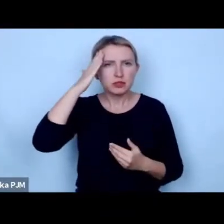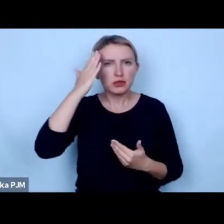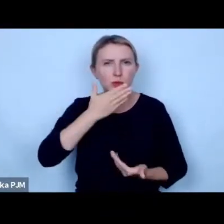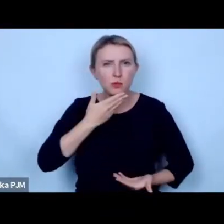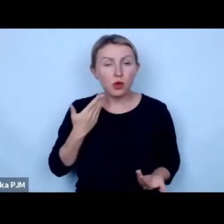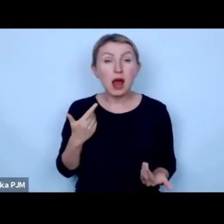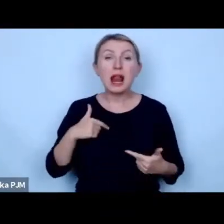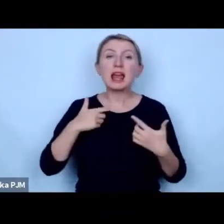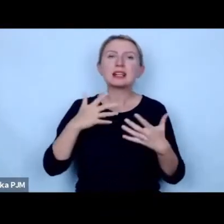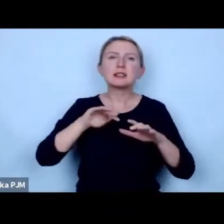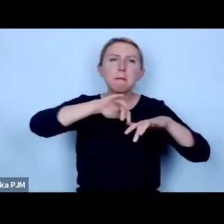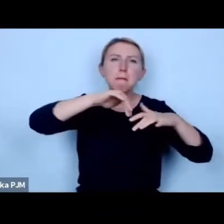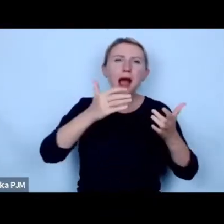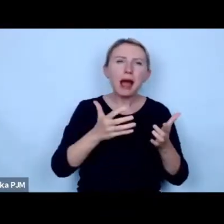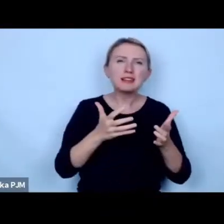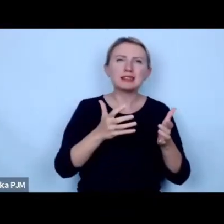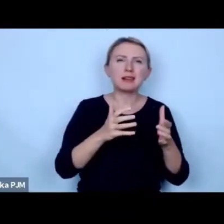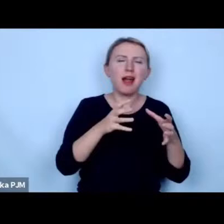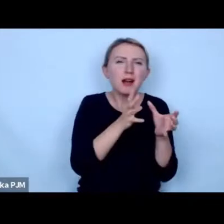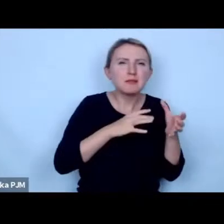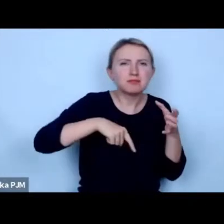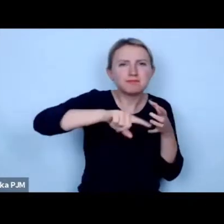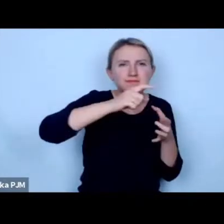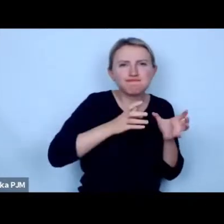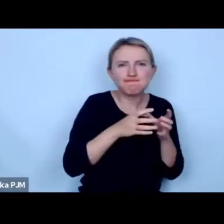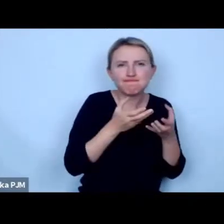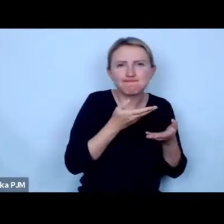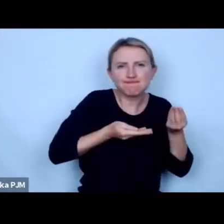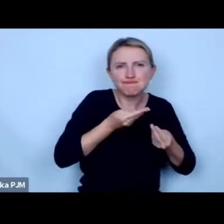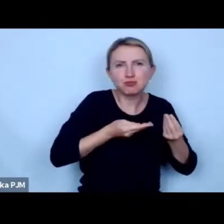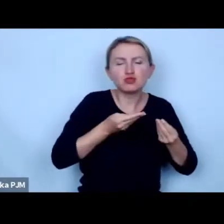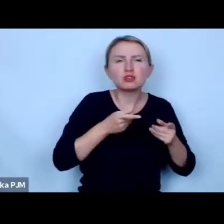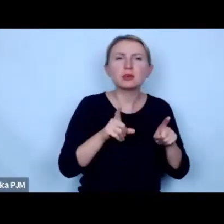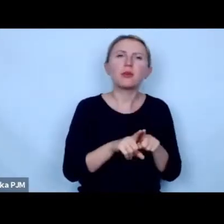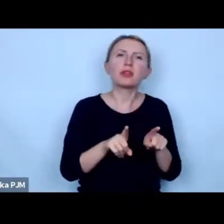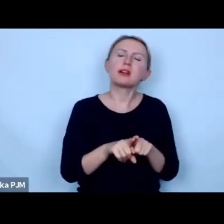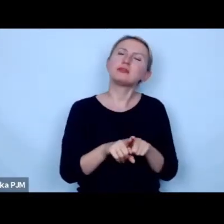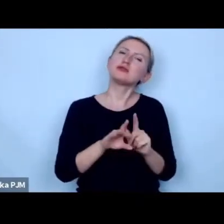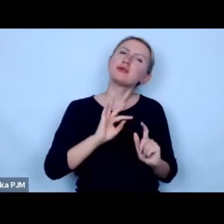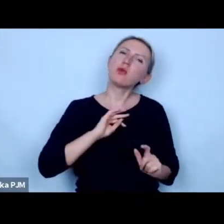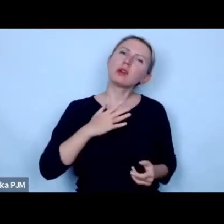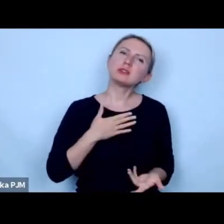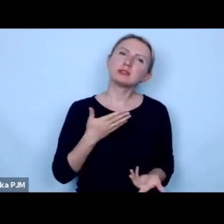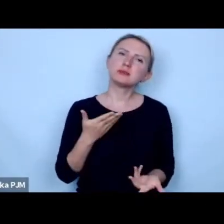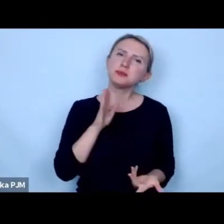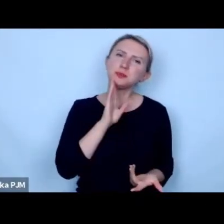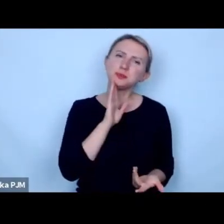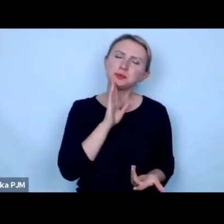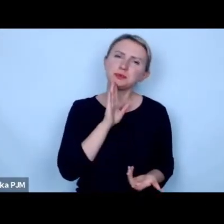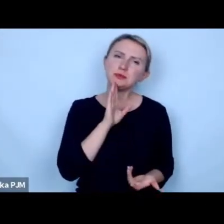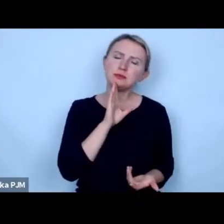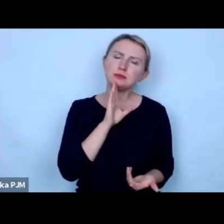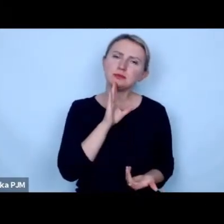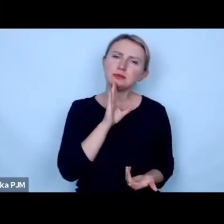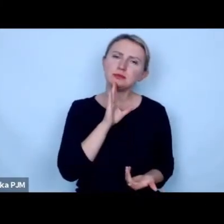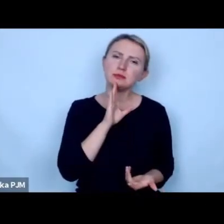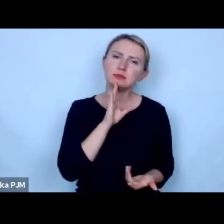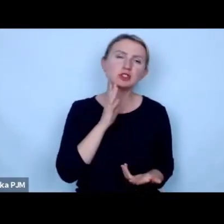trochę powściągnąć swój taki jakby to nazwać żeby to nie załóżniało obrażająca